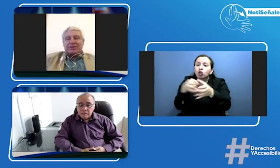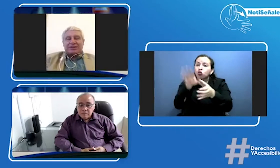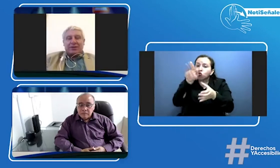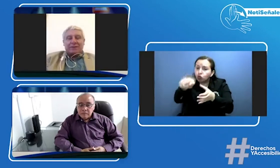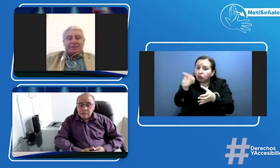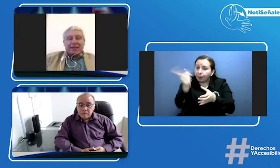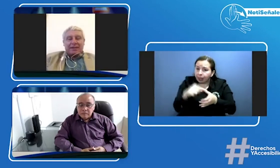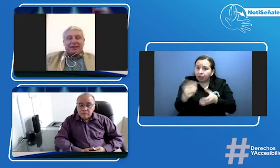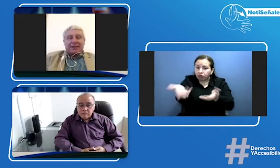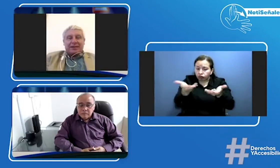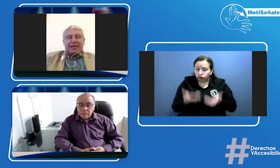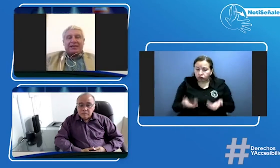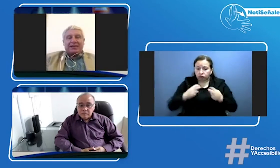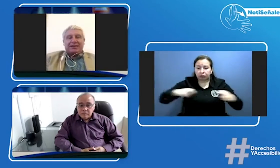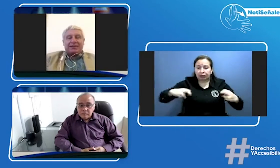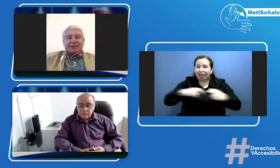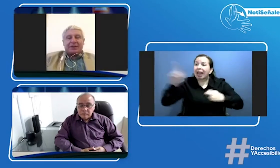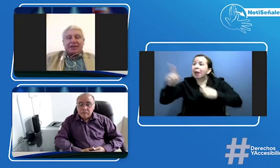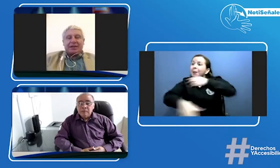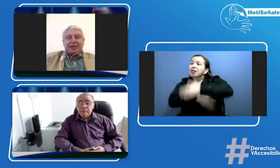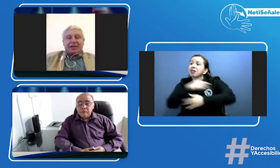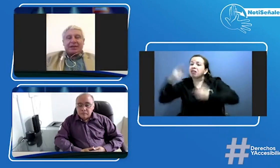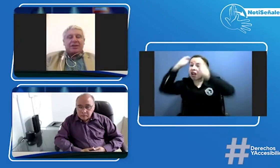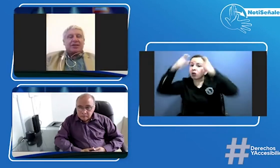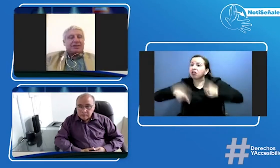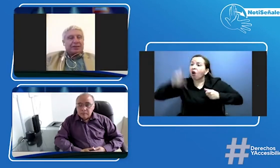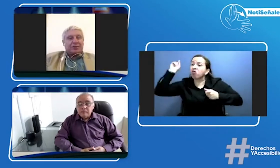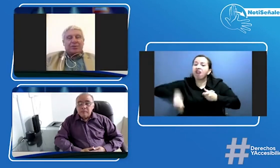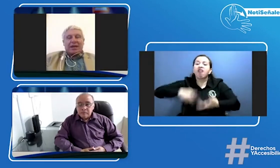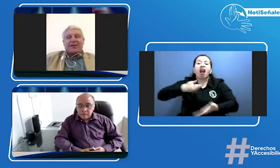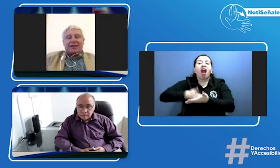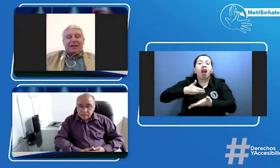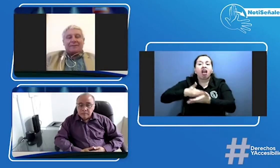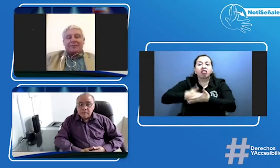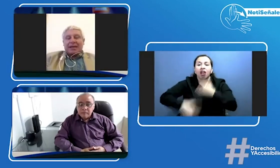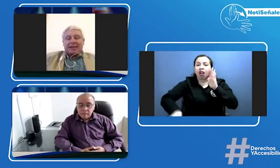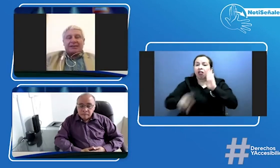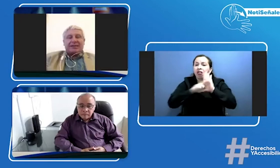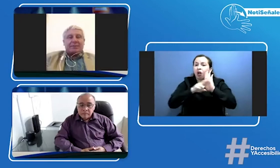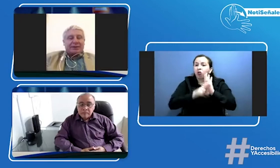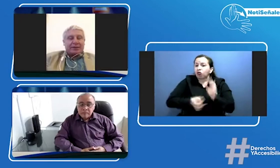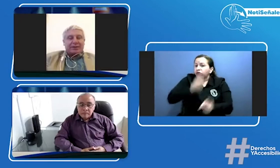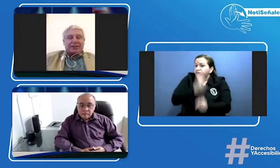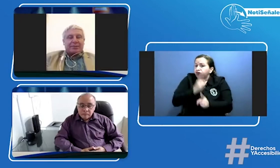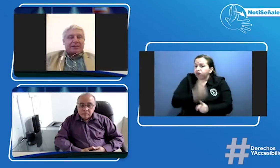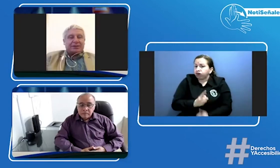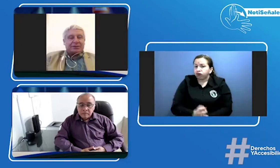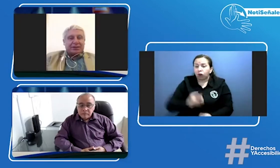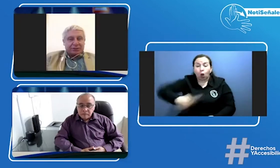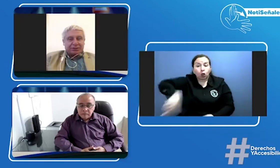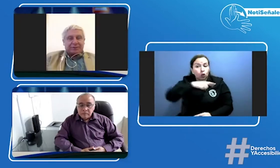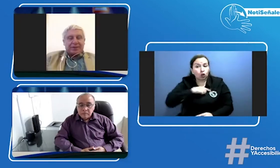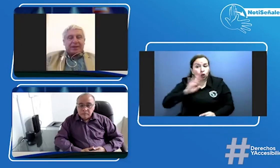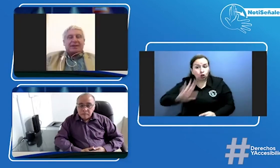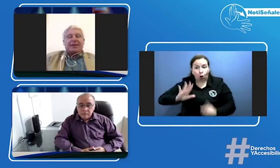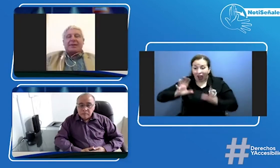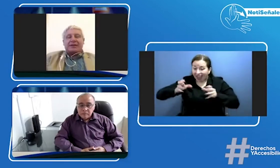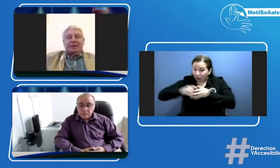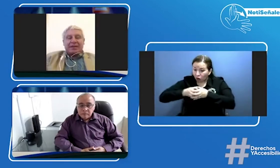estado el que tiene que dar las garantías para que la resolución se cumpla a cabalidad así es que de parte nuestra de parte de la asociación de parte mía